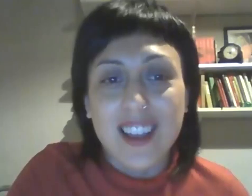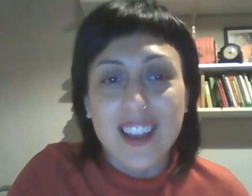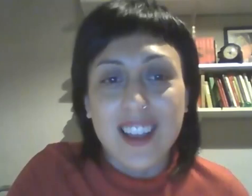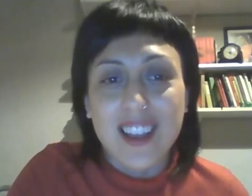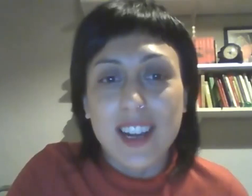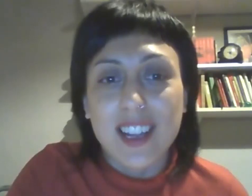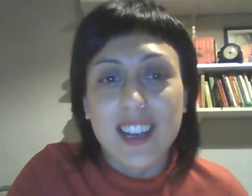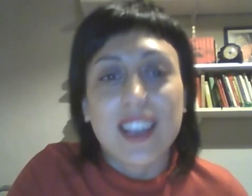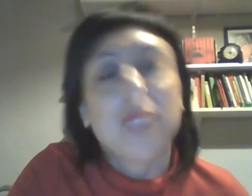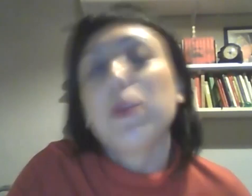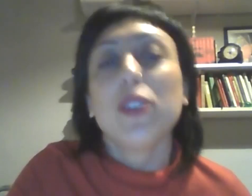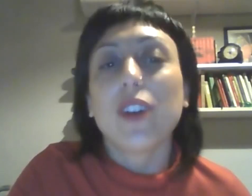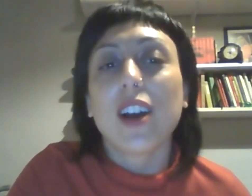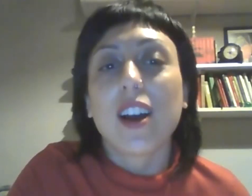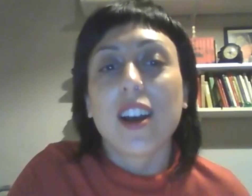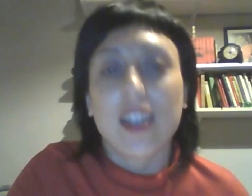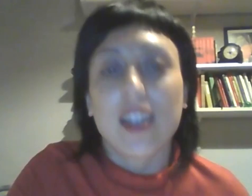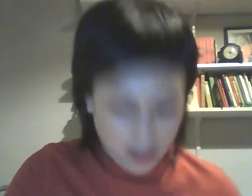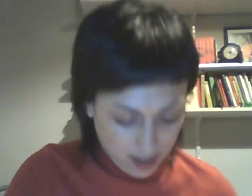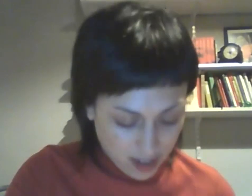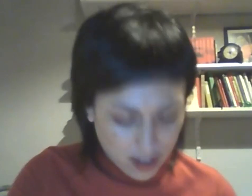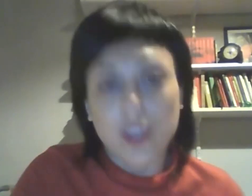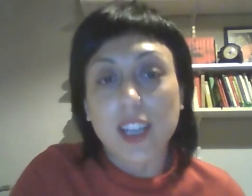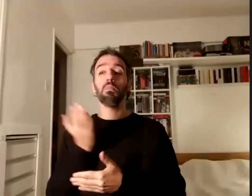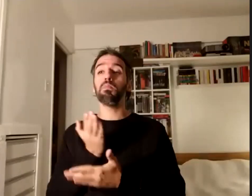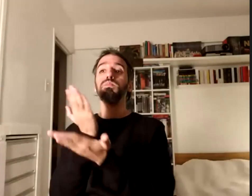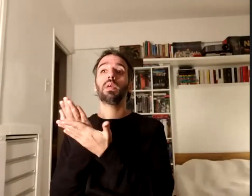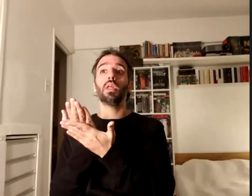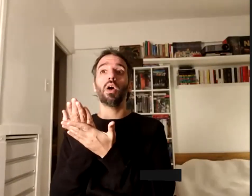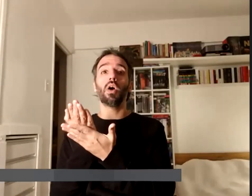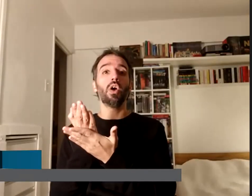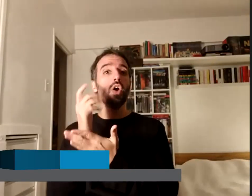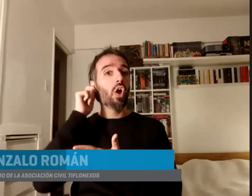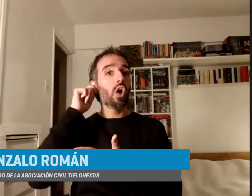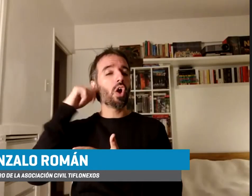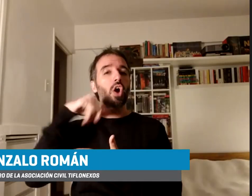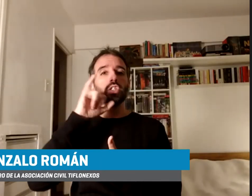ahora le pido a Gonzalo que nos diga si está disponible en la sala